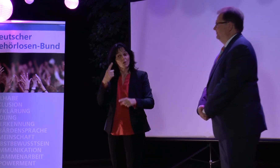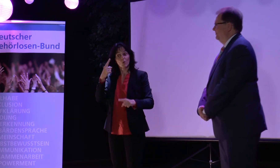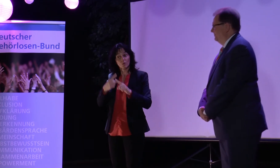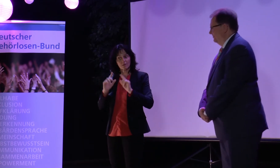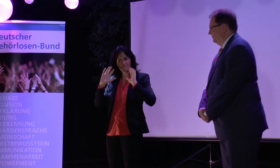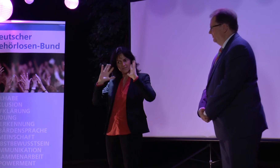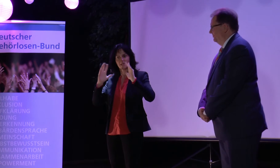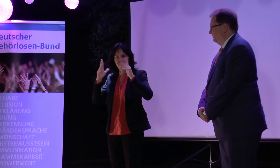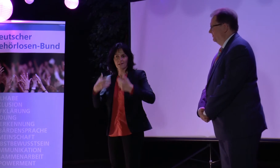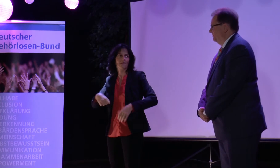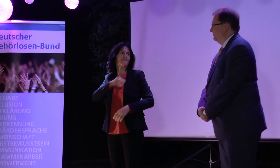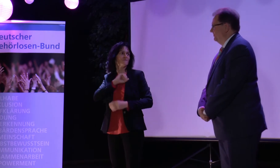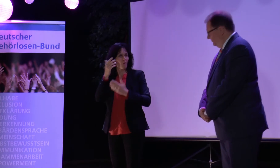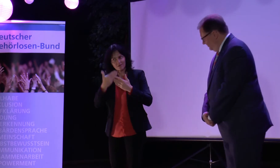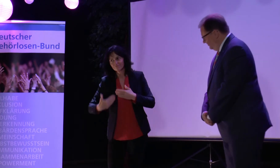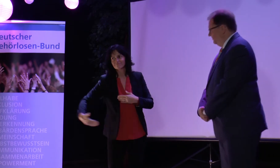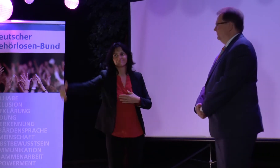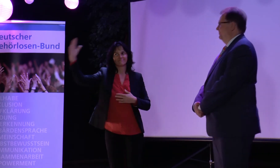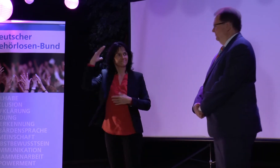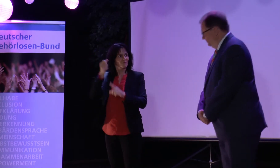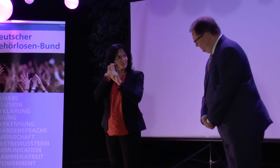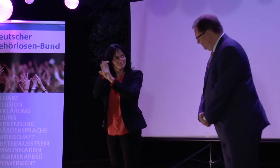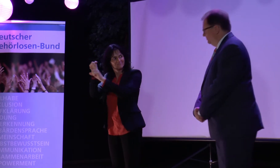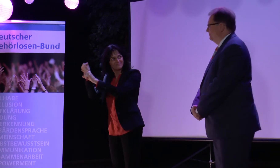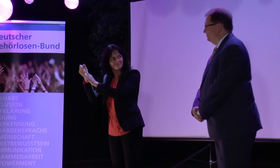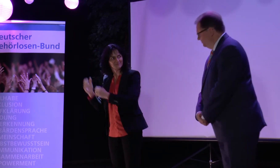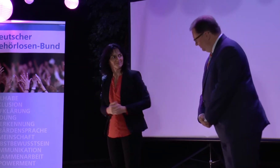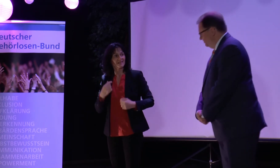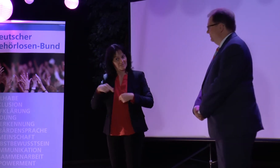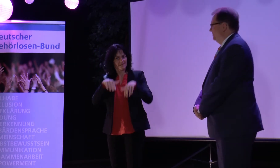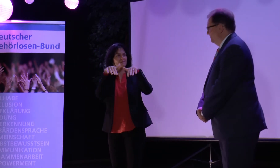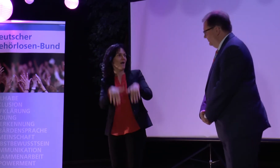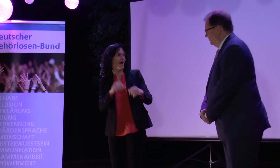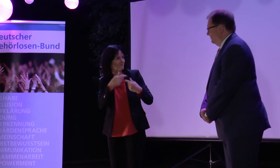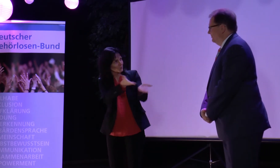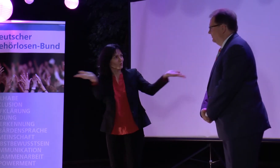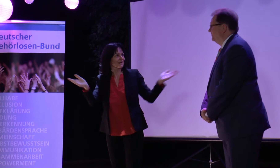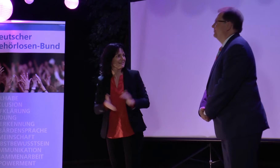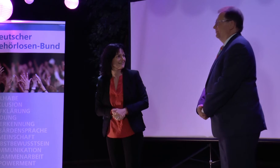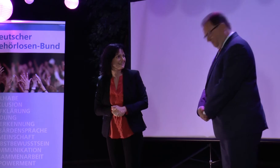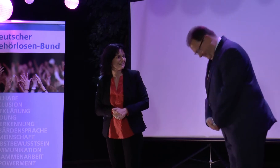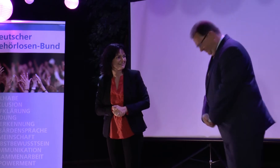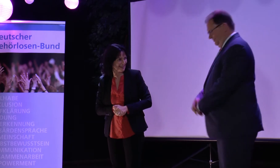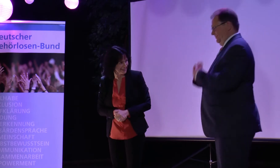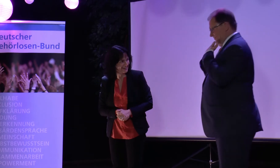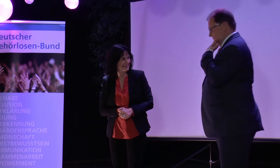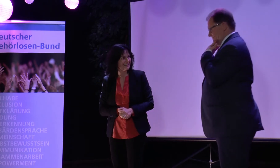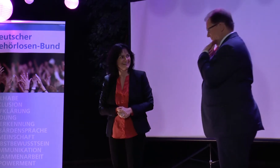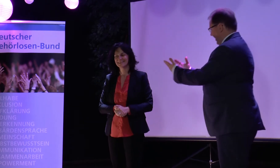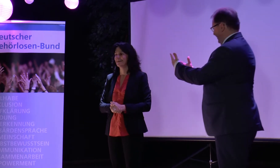herzliche Gratulation für diese erfolgreiche Geschichte und auch für die Zukunft alles Gute. Dafür stehe ich an dieser